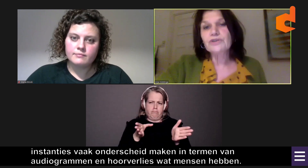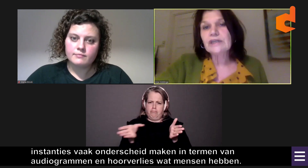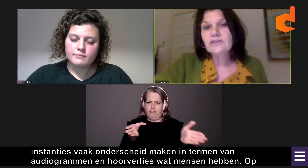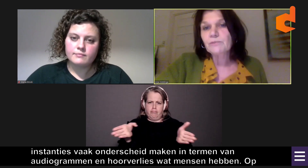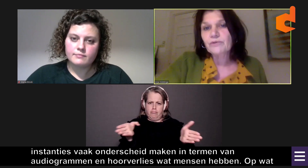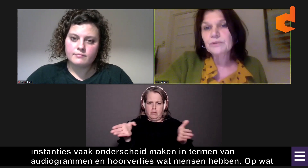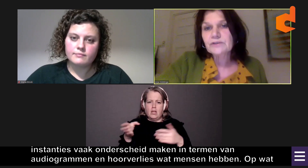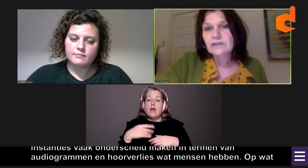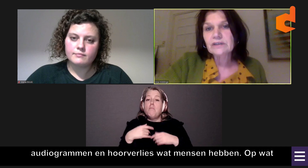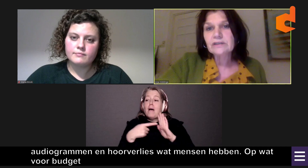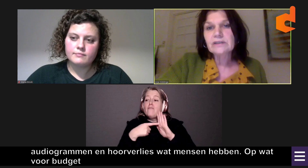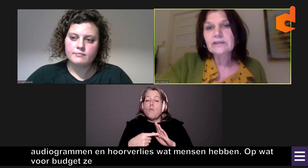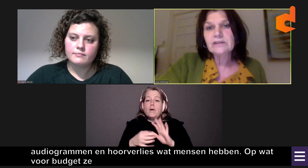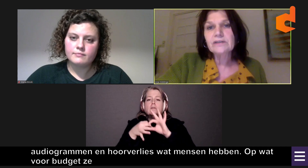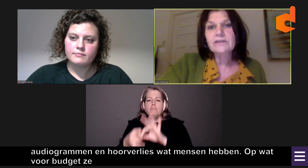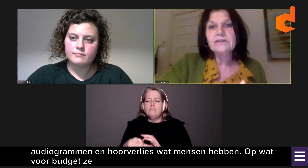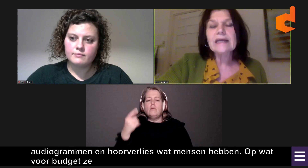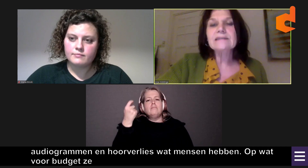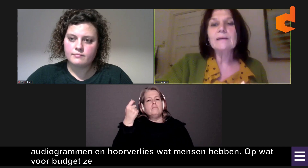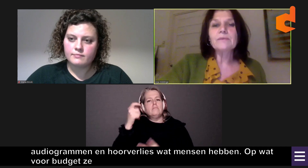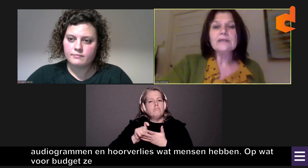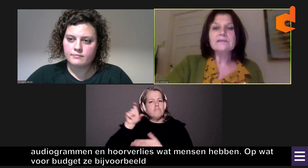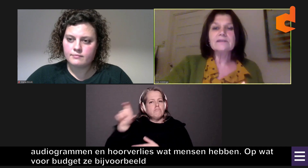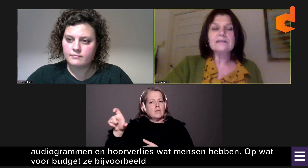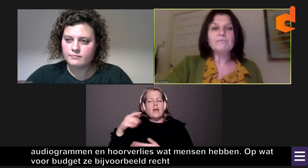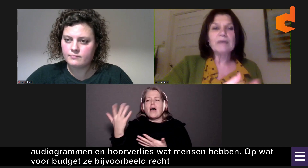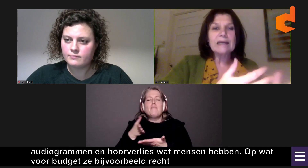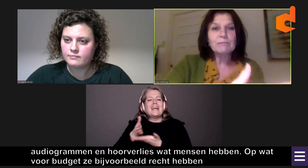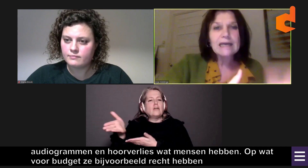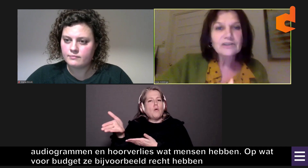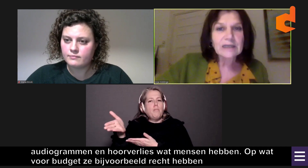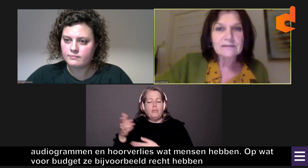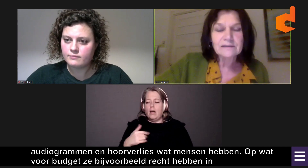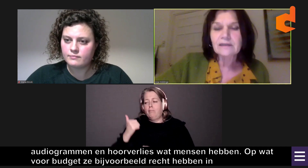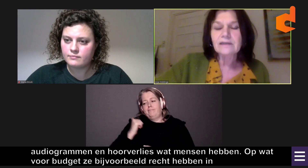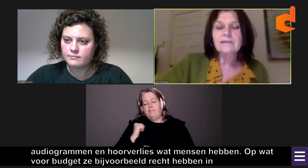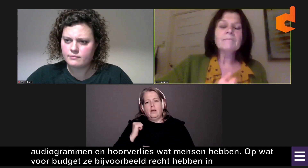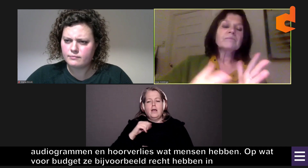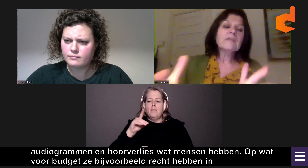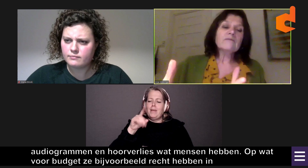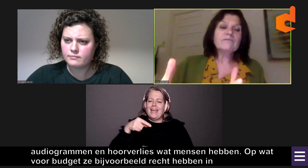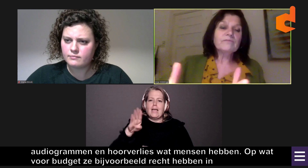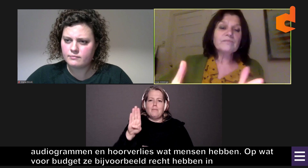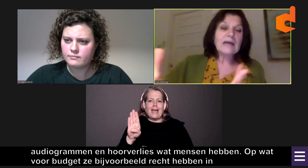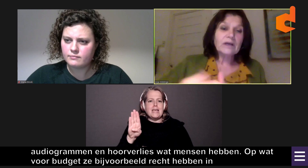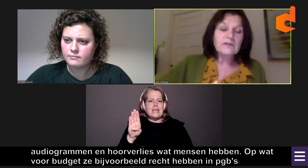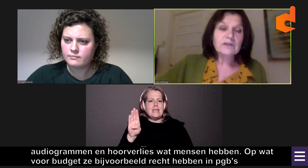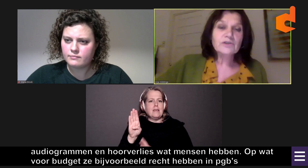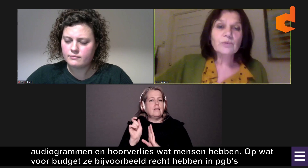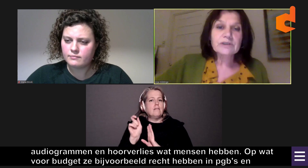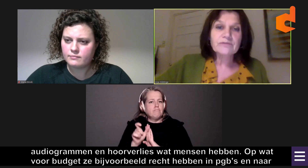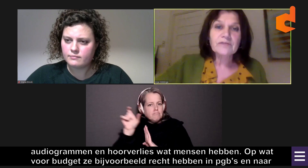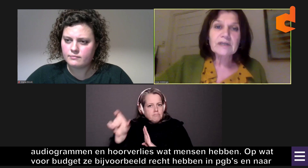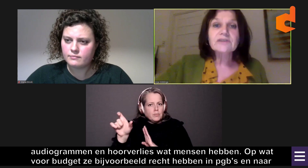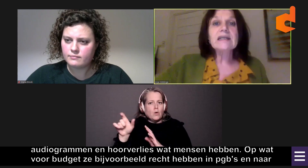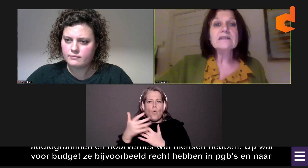voor budget ze bijvoorbeeld recht hebben in PGB's... en naar welke